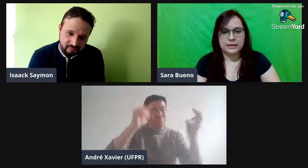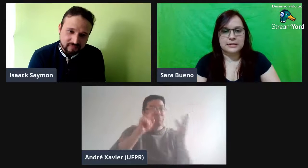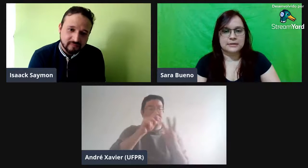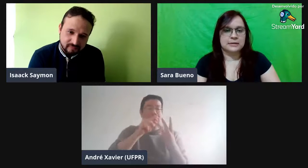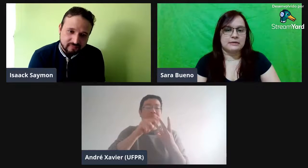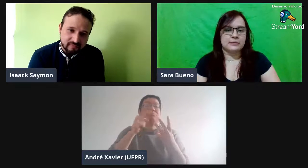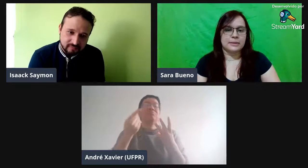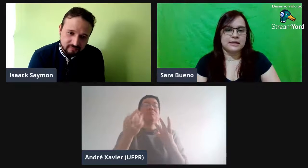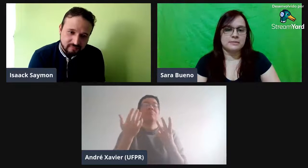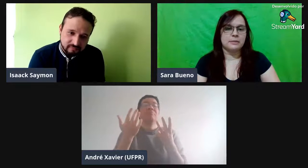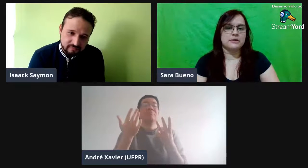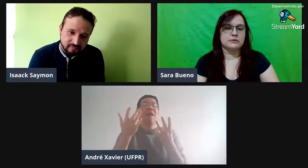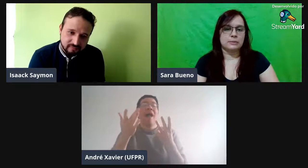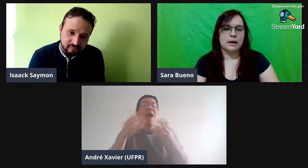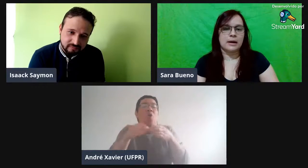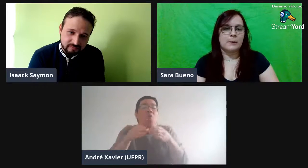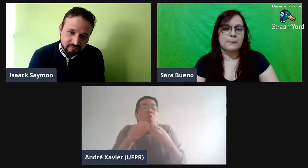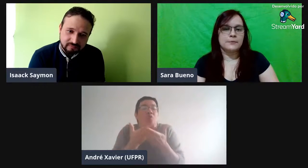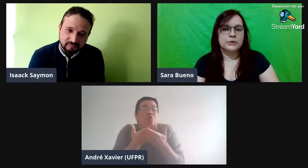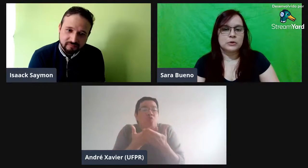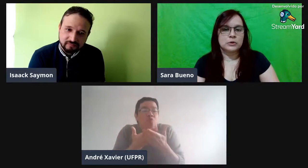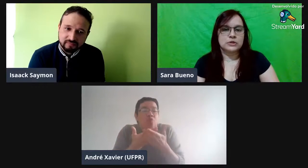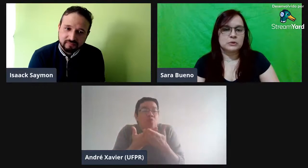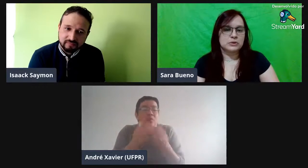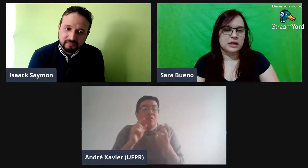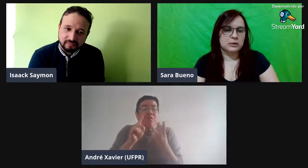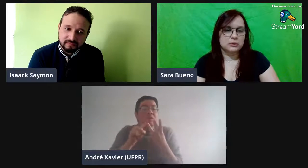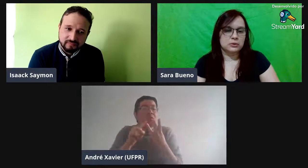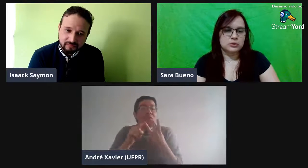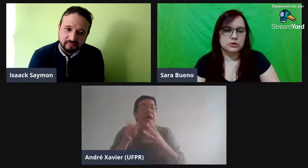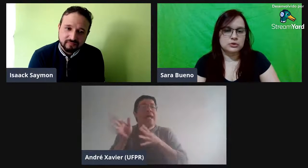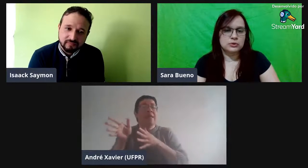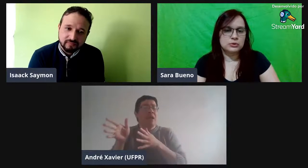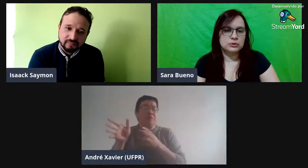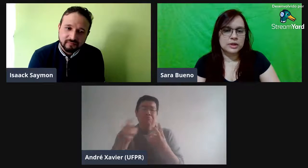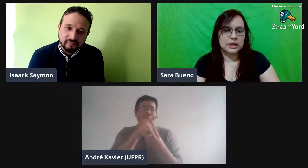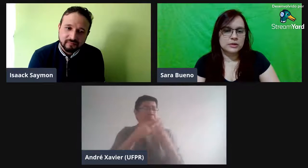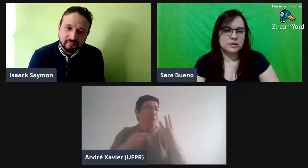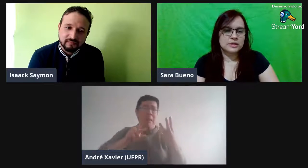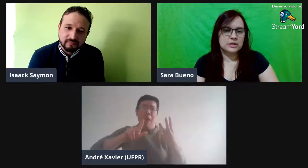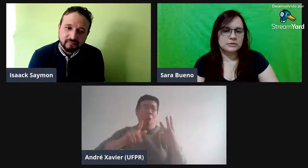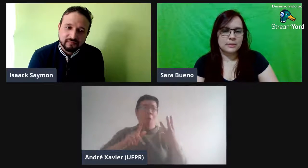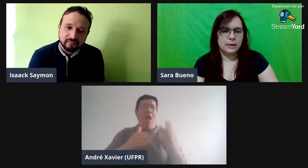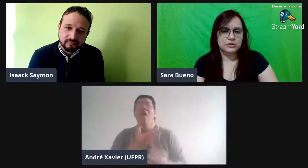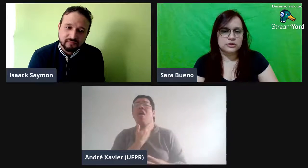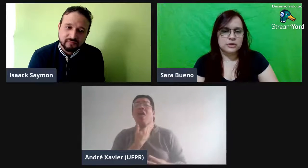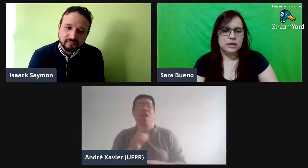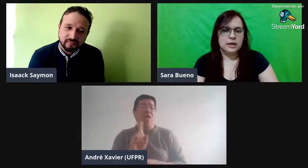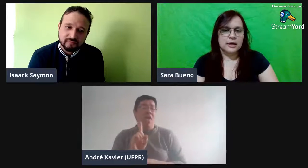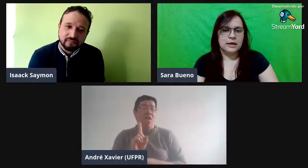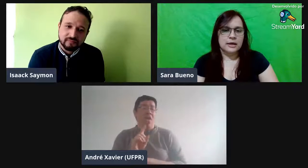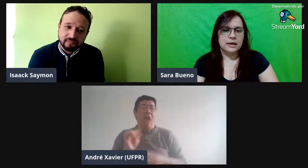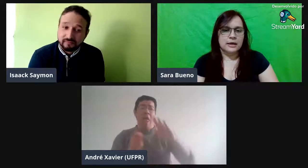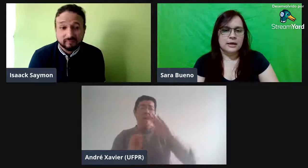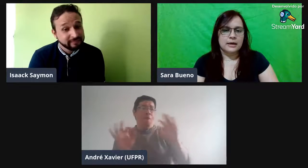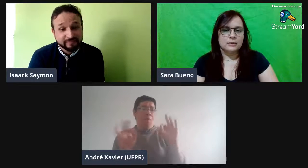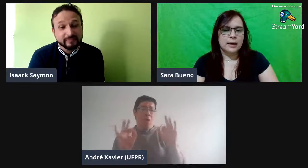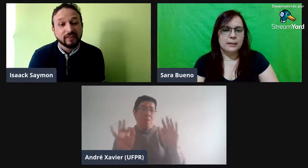que tava mais, bem mais formal, o segundo era ali um grupo de estudo, né? E o terceiro era um debate. Não era